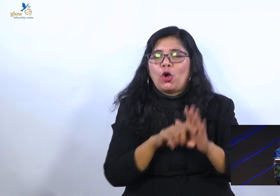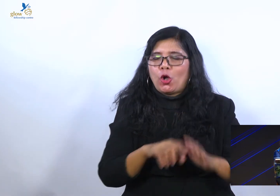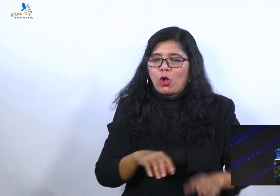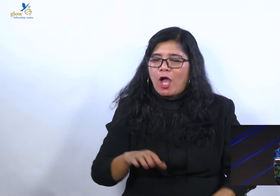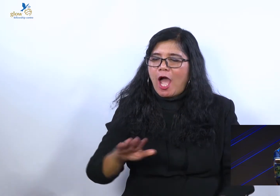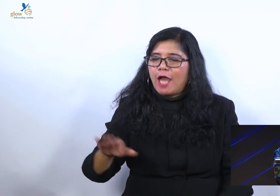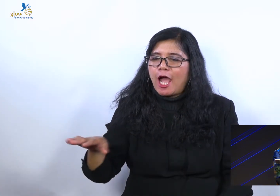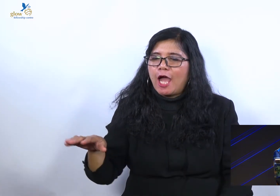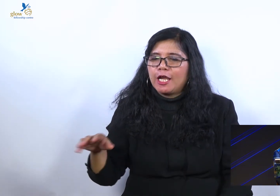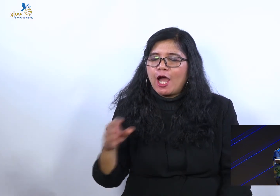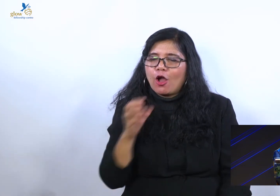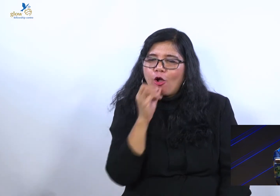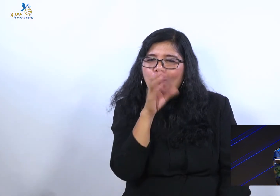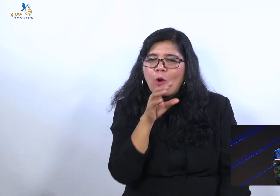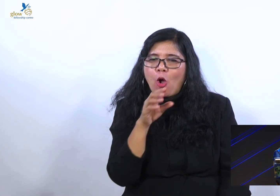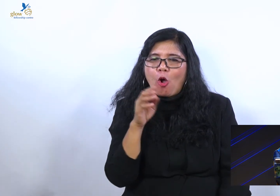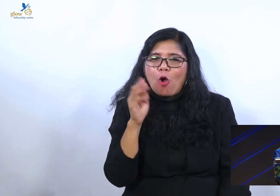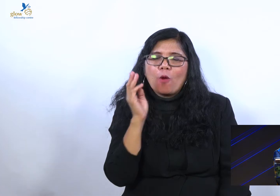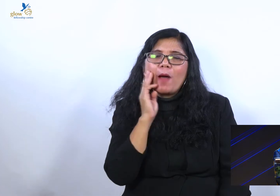mau manam.